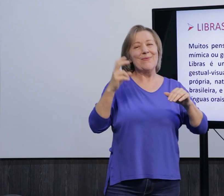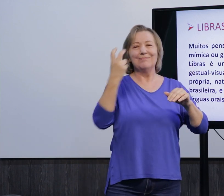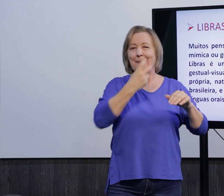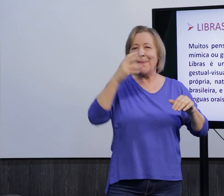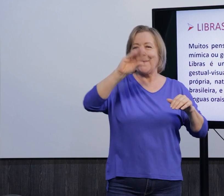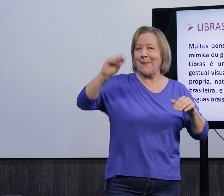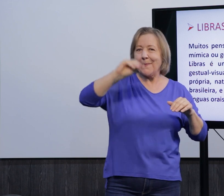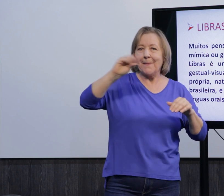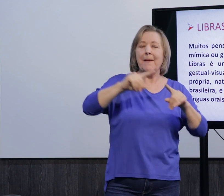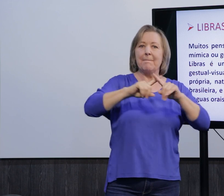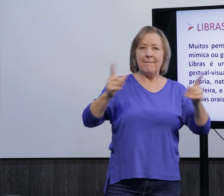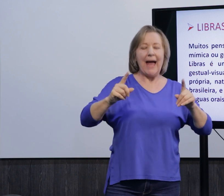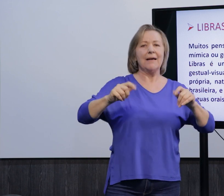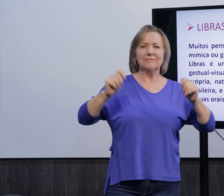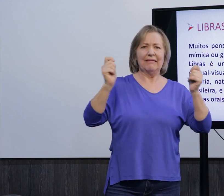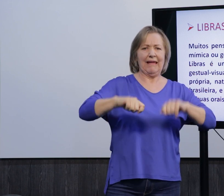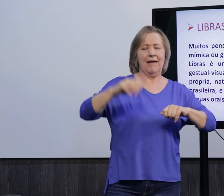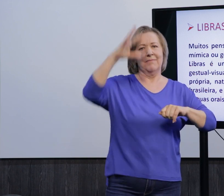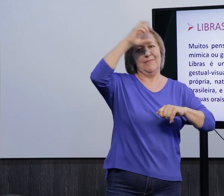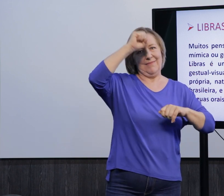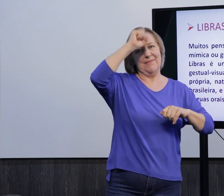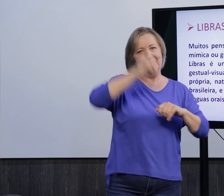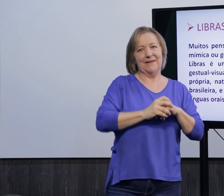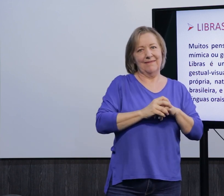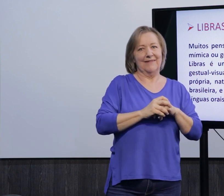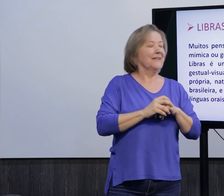Né, e é possível, né, aprender por meio dela. Sobre qualquer assunto.